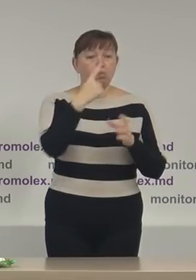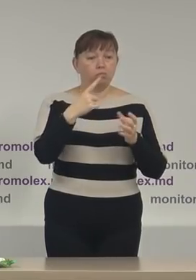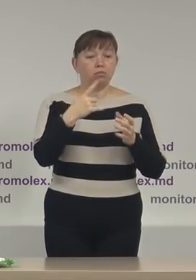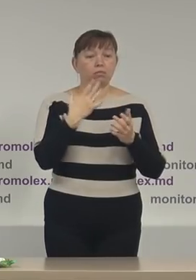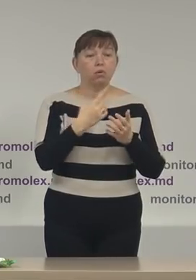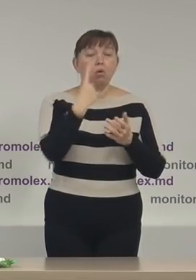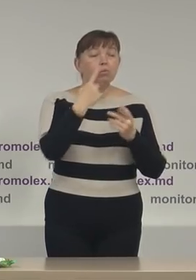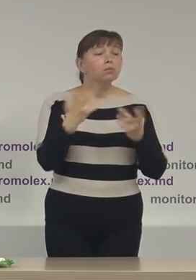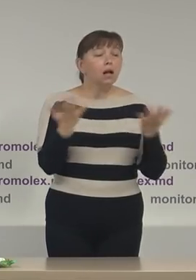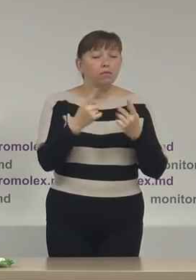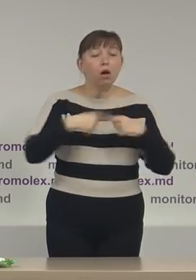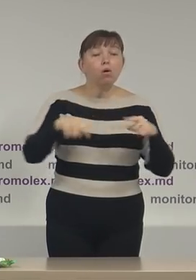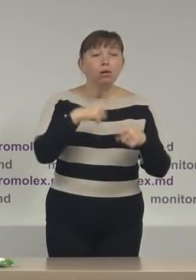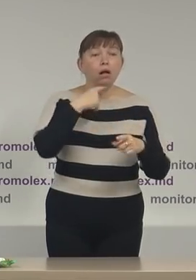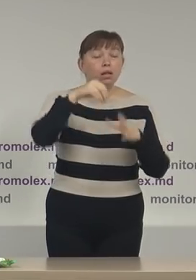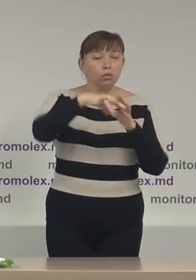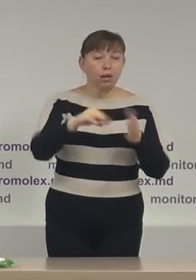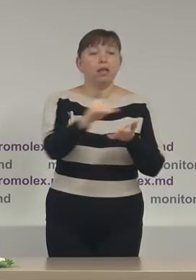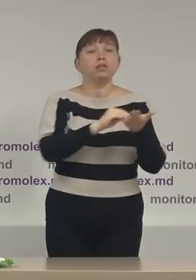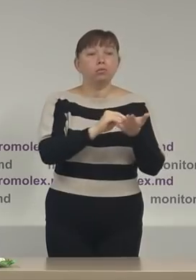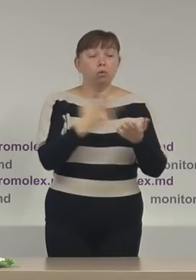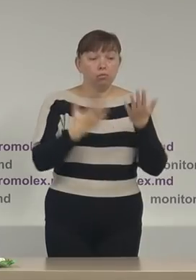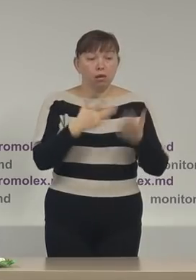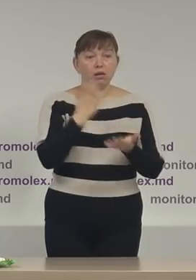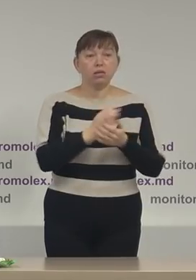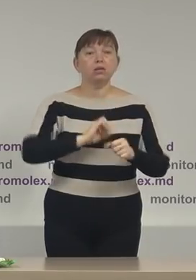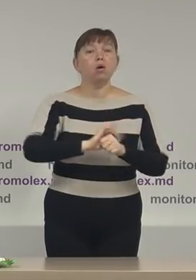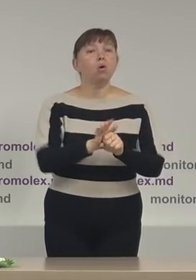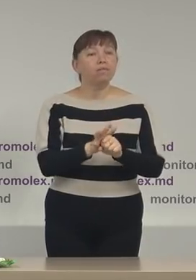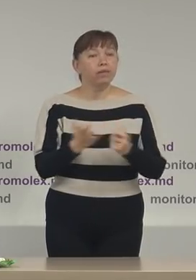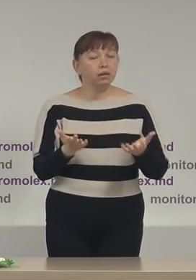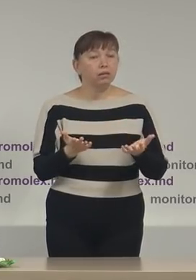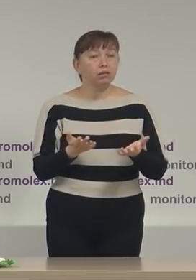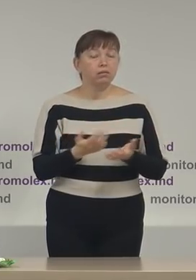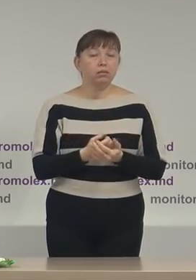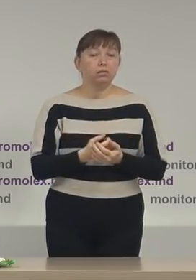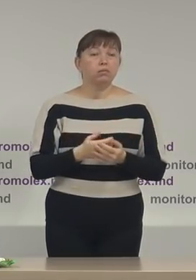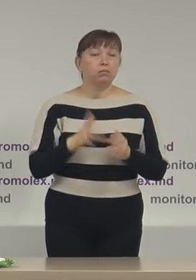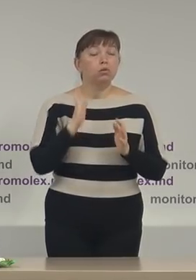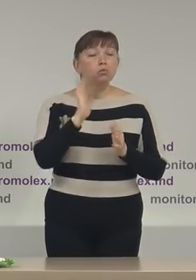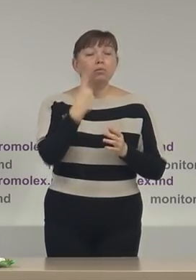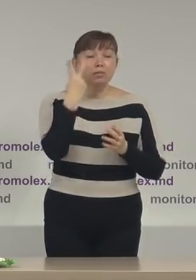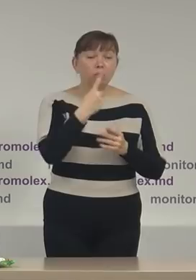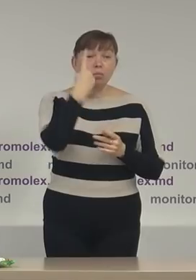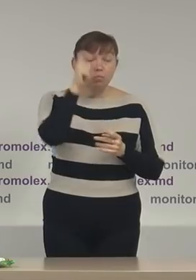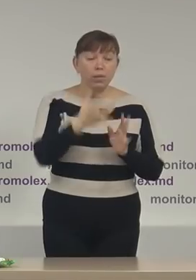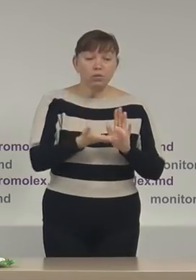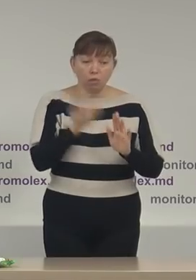sau un organ electoral din nou atunci când merge vorba despre turul doi de scrutin, ci doar înlocuirea persoanelor.